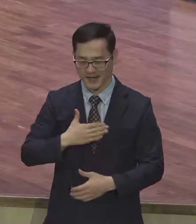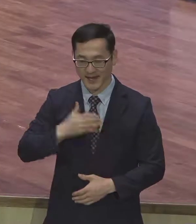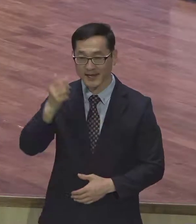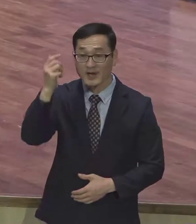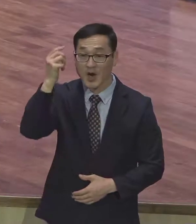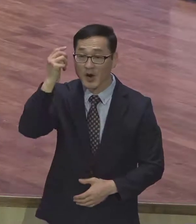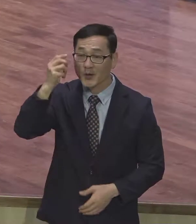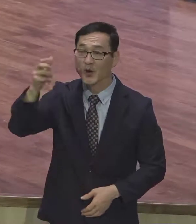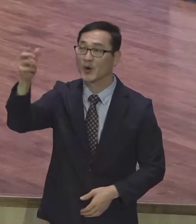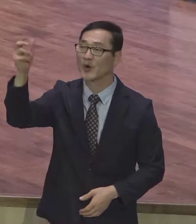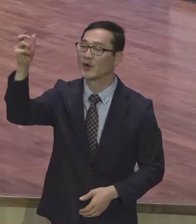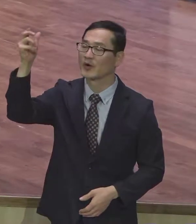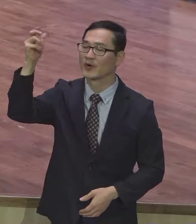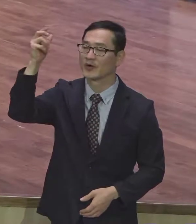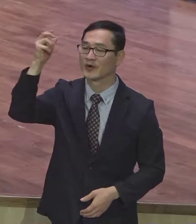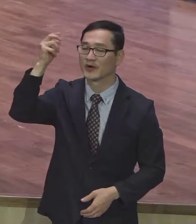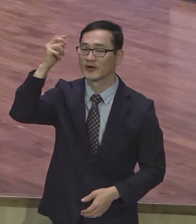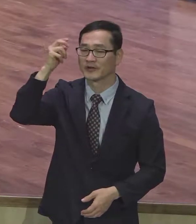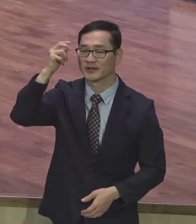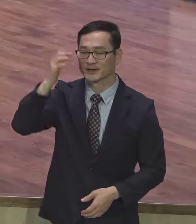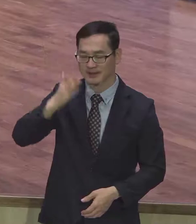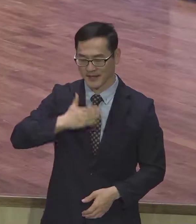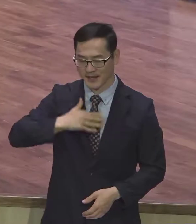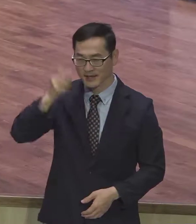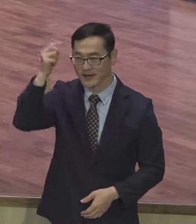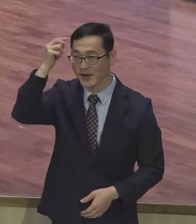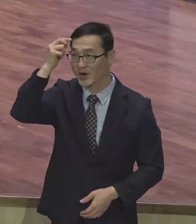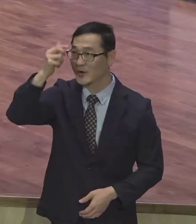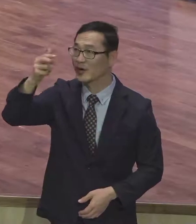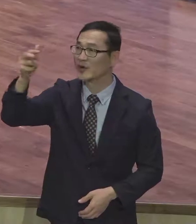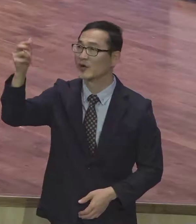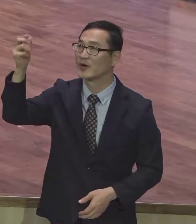영혼 내 영혼